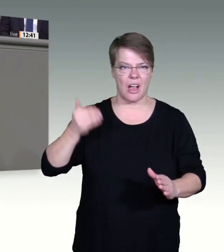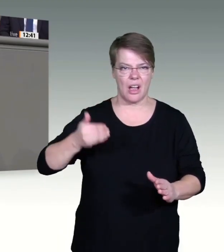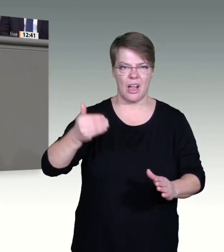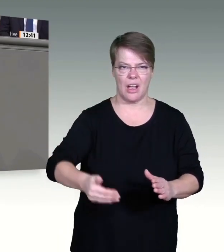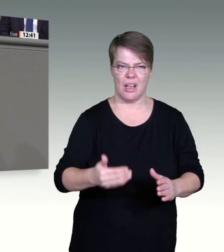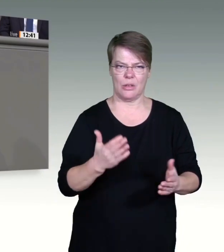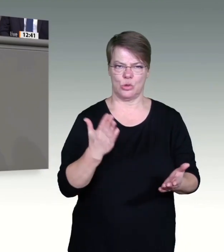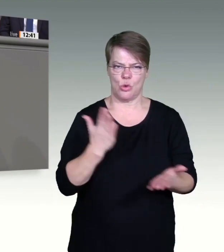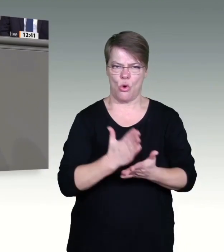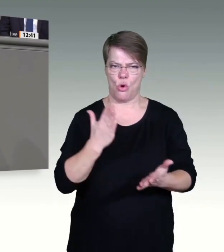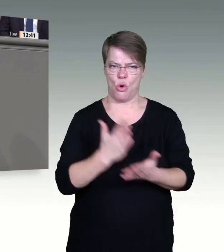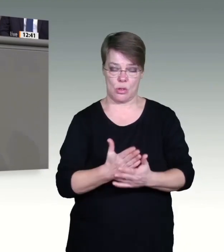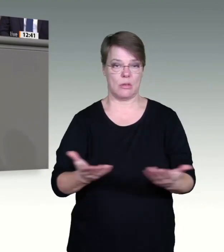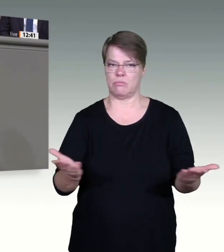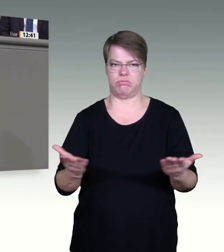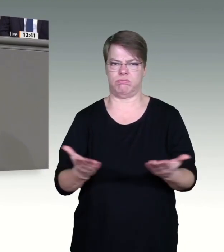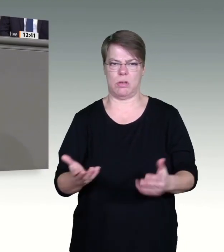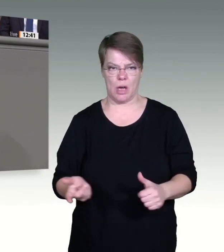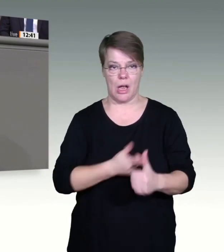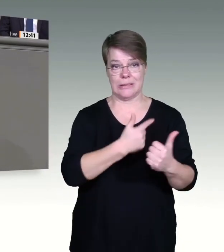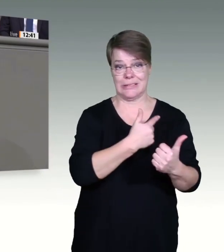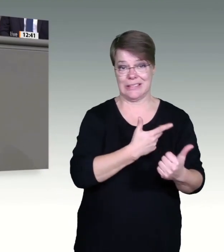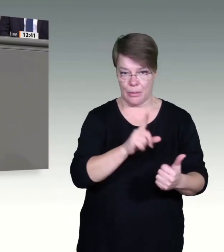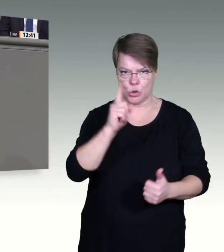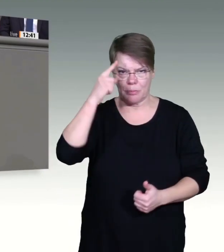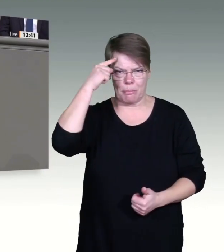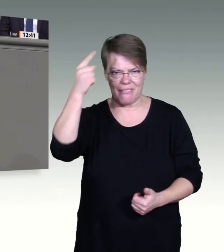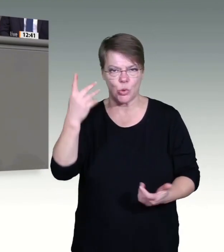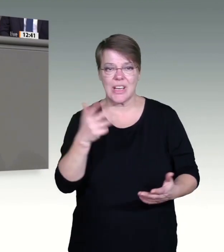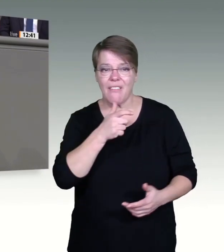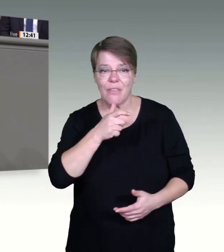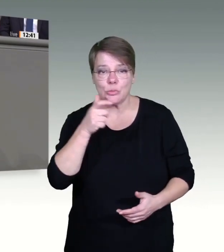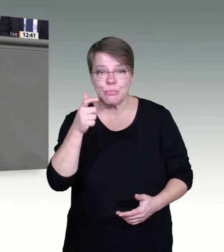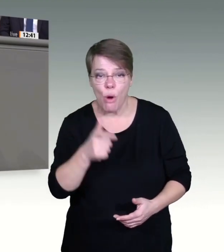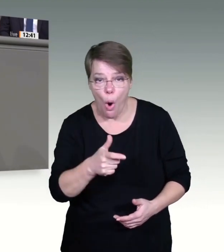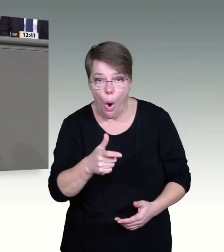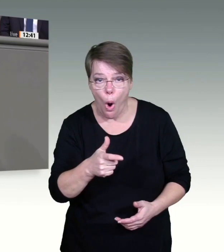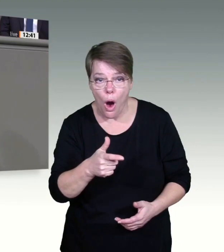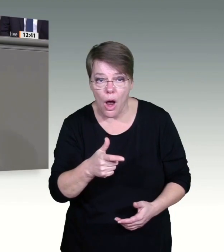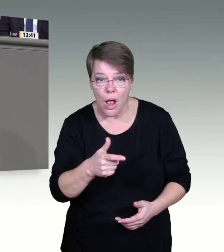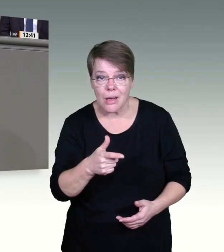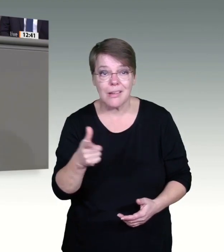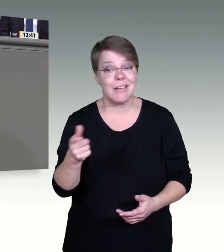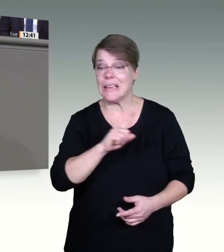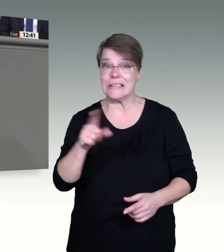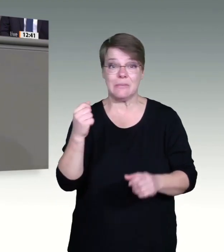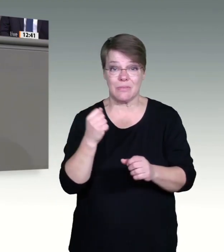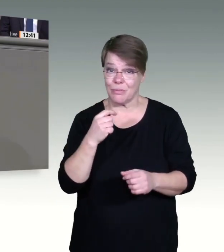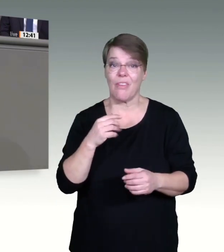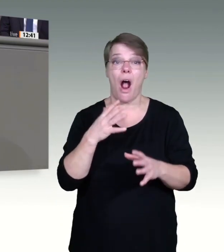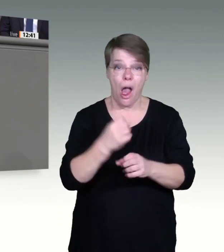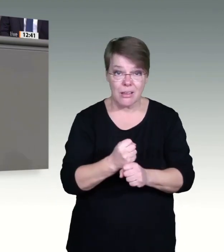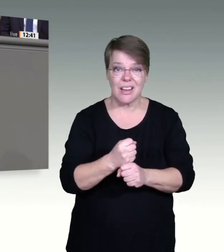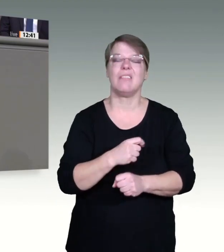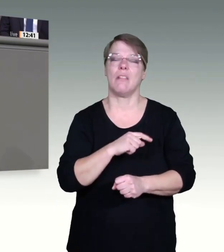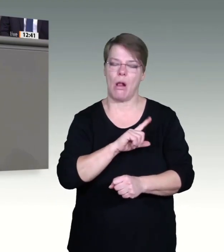Kopf hinhalten. Die waren schon vor der Pandemie am Limit, und die sind jetzt bei Weitem drüber. Neben weiteren Verpflichtungen brauchen diese